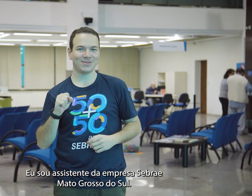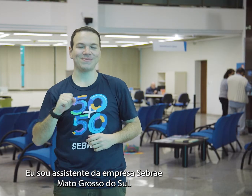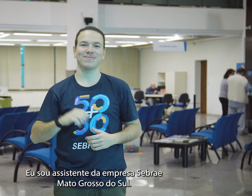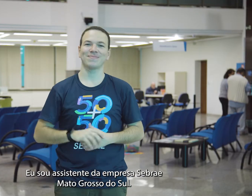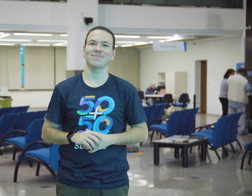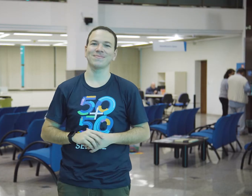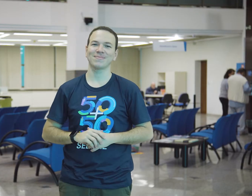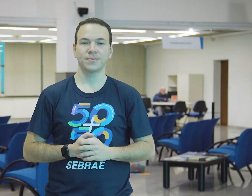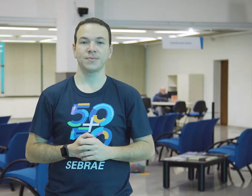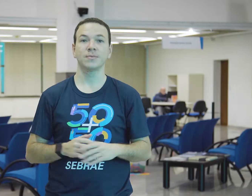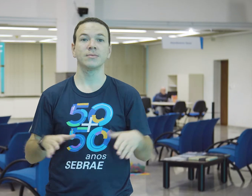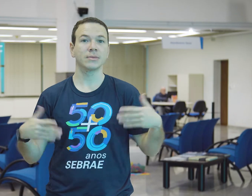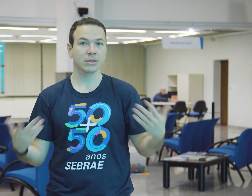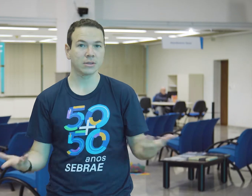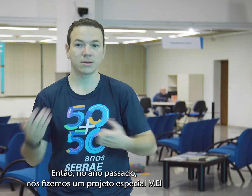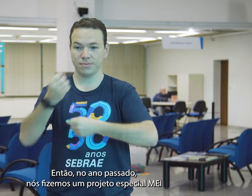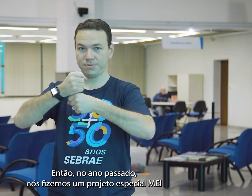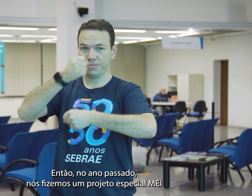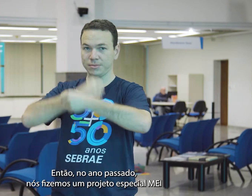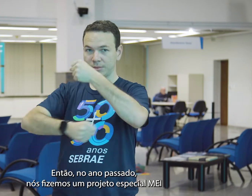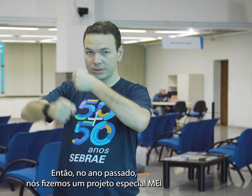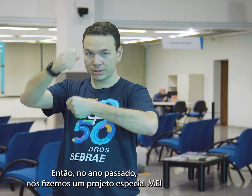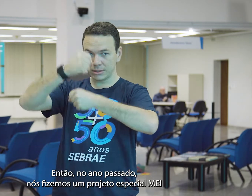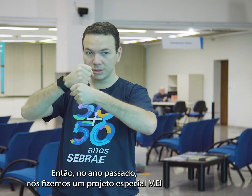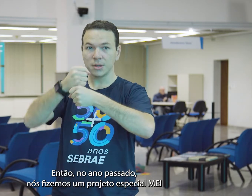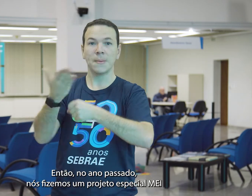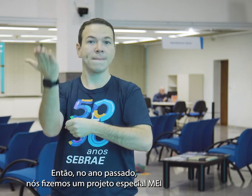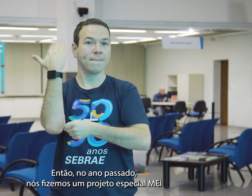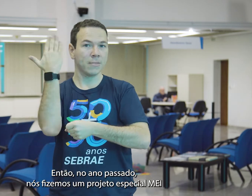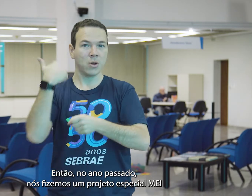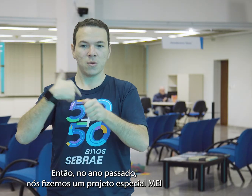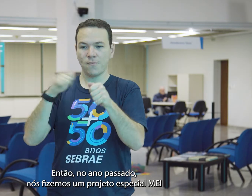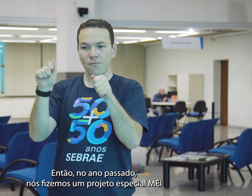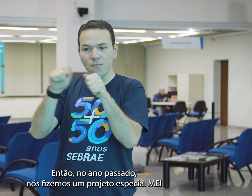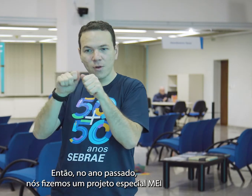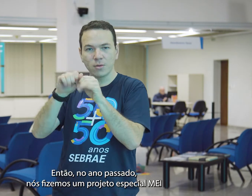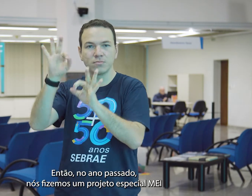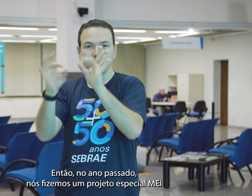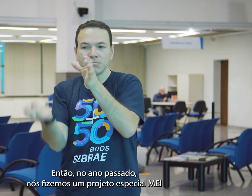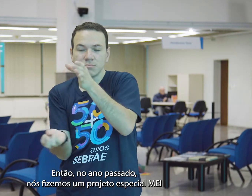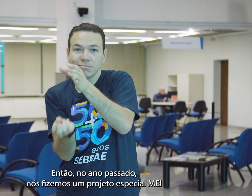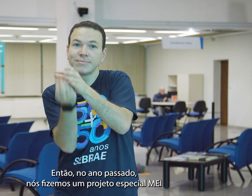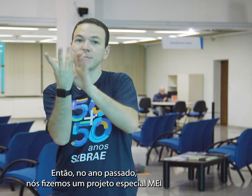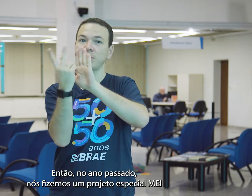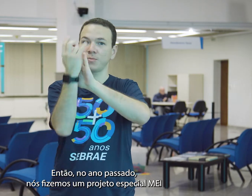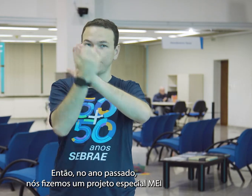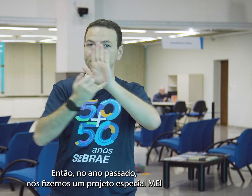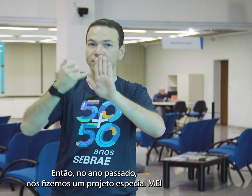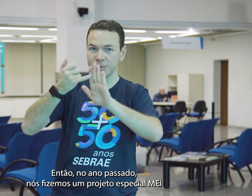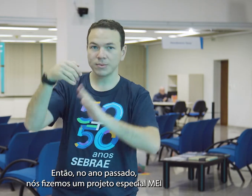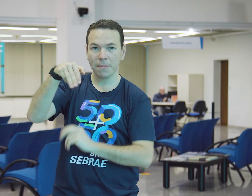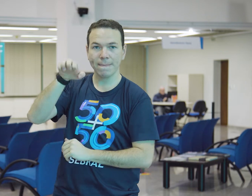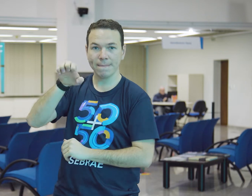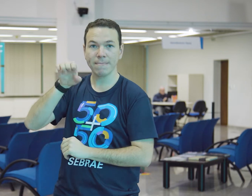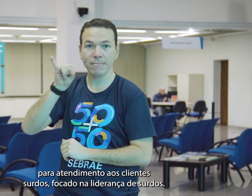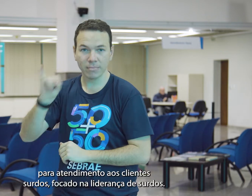Grosso do Sul. Então, no ano passado, nós fizemos um projeto especial MEI para